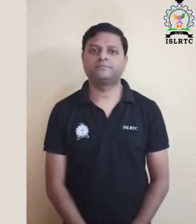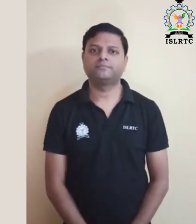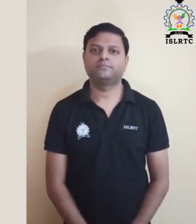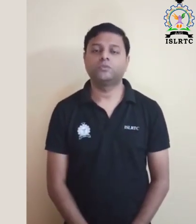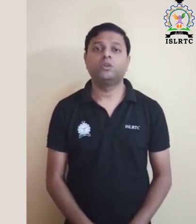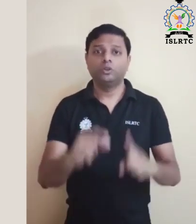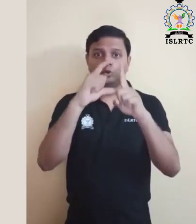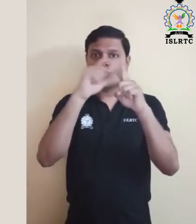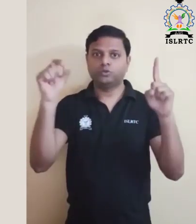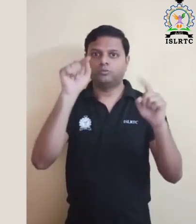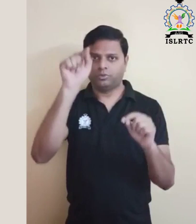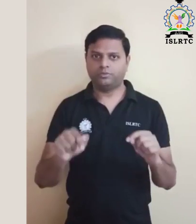क्या करना चाहिए